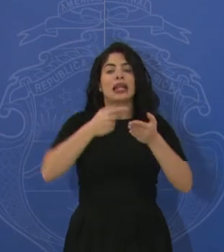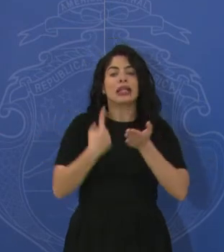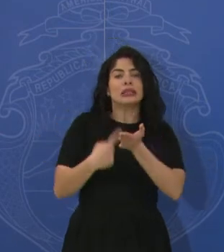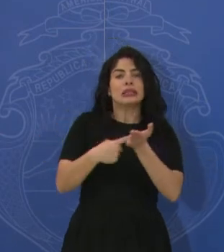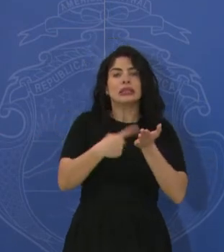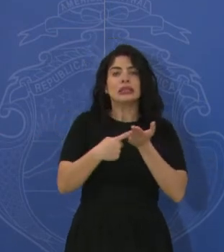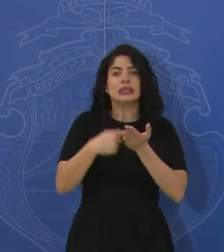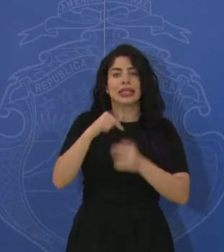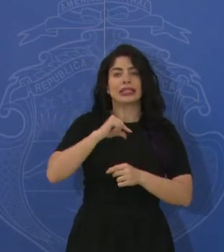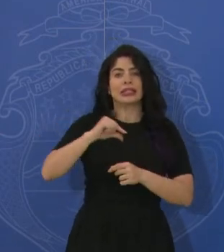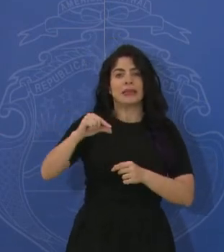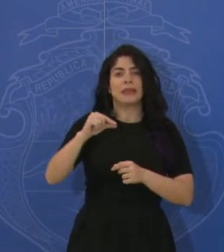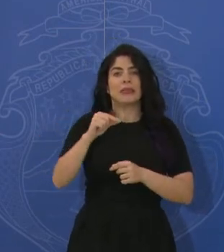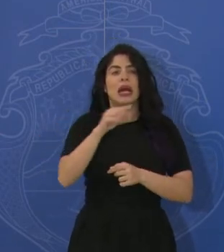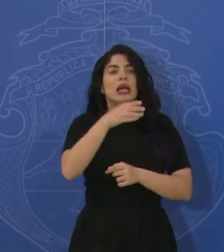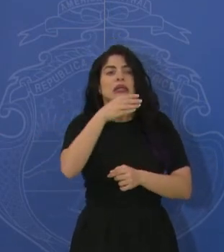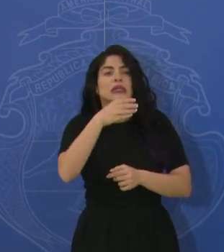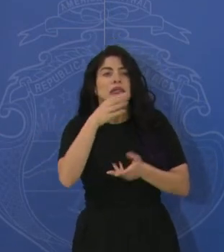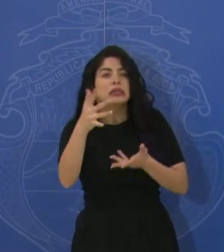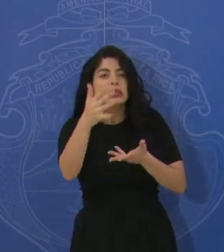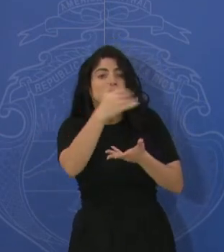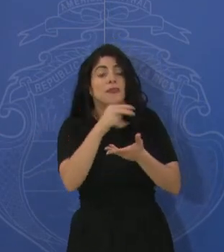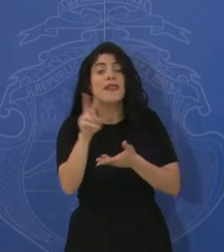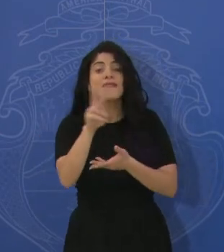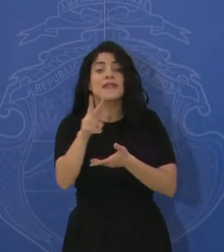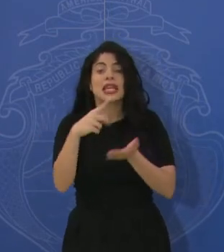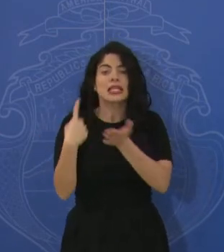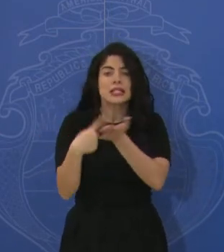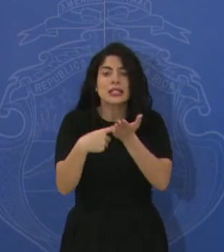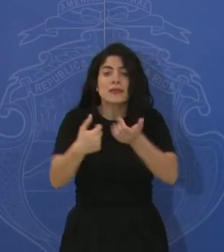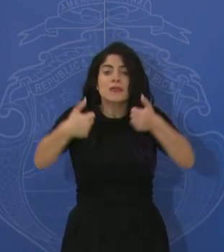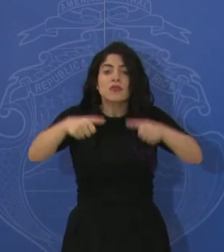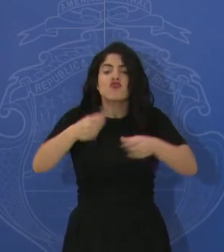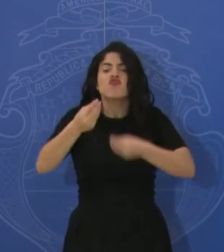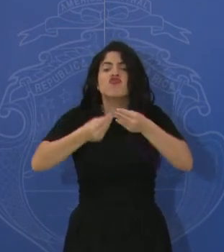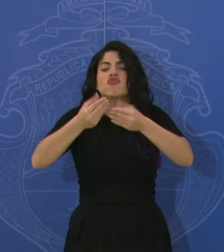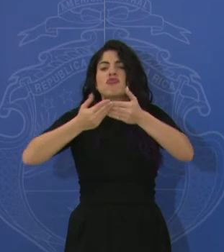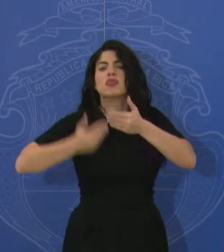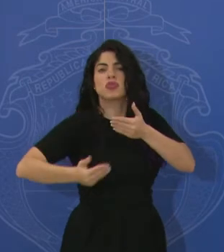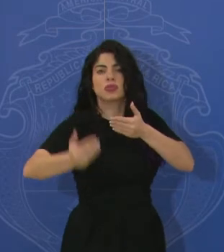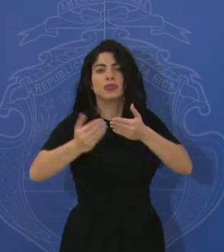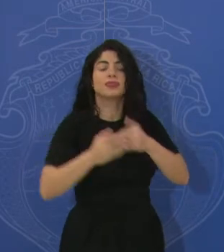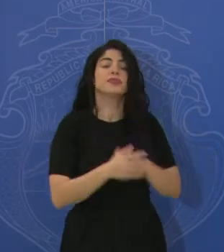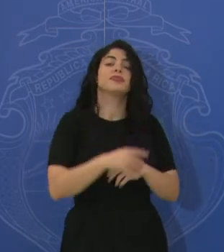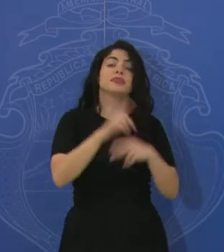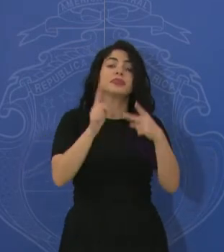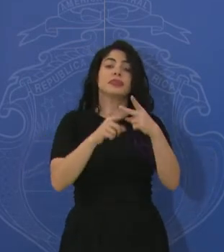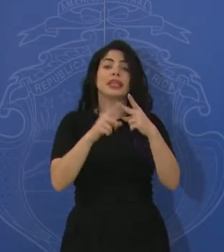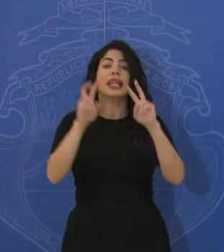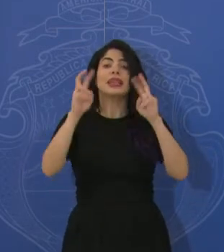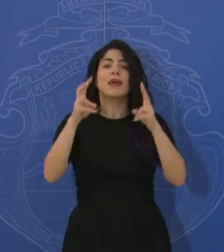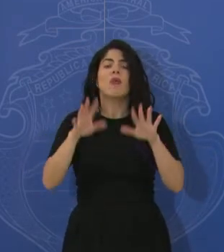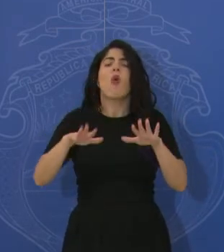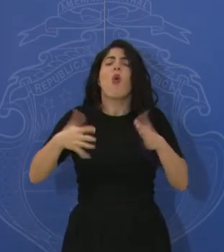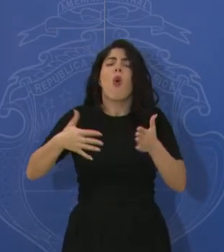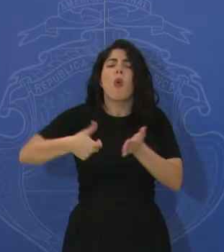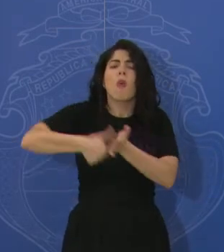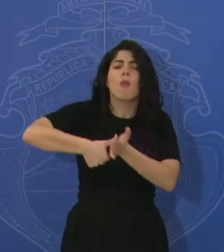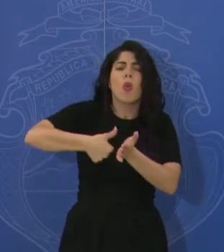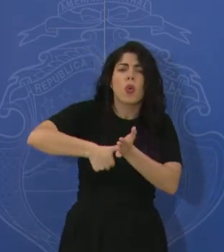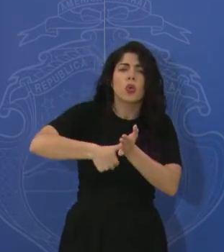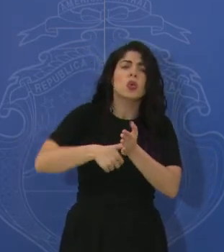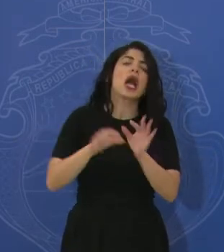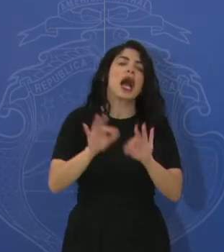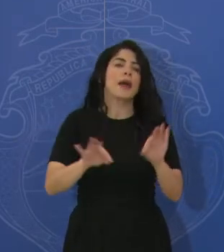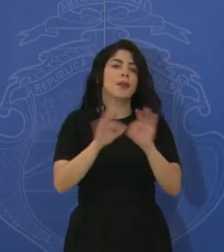recogiendo esta semana para el viernes ponernos de acuerdo con ese inicio. Sobre el tema de los mecanismos de votación, es fundamental